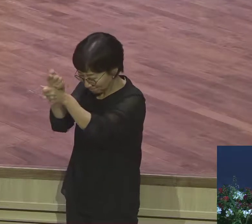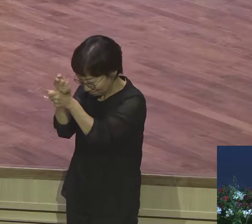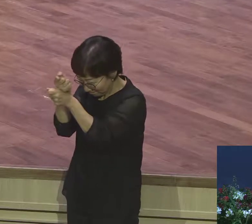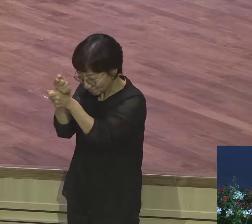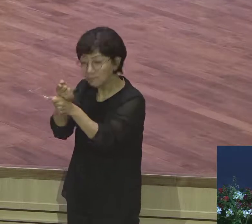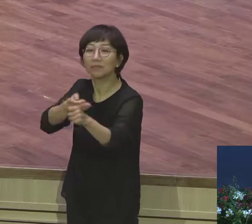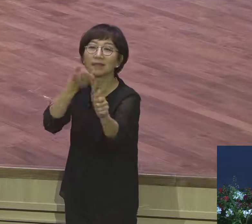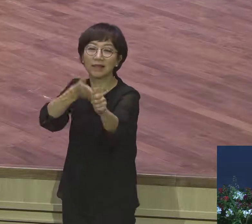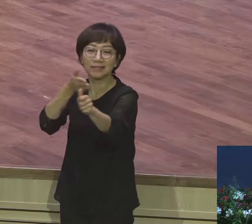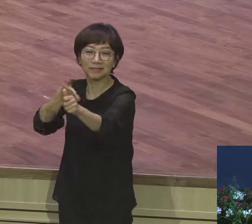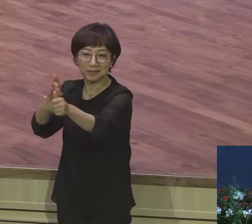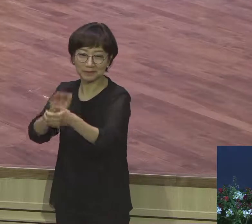% 체험해보세요